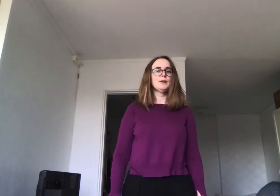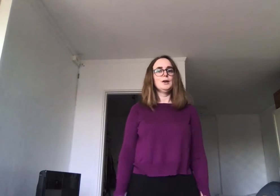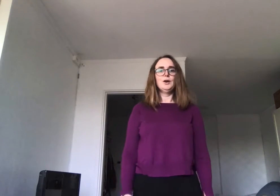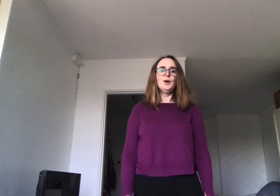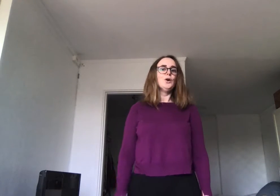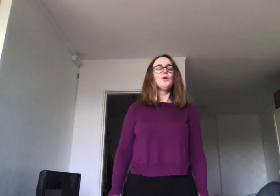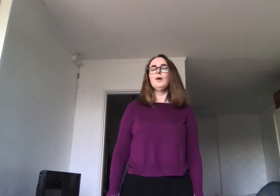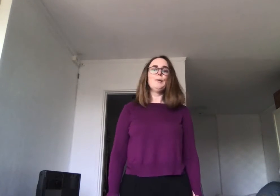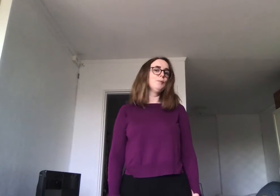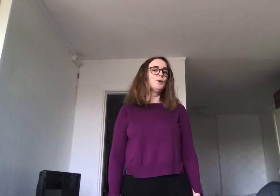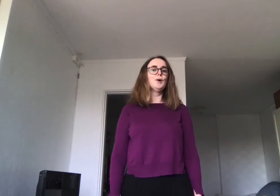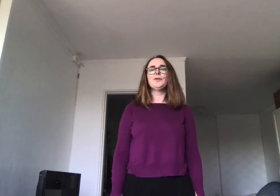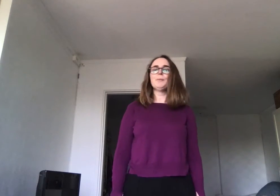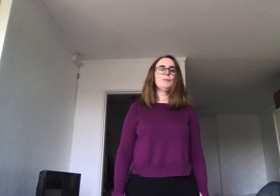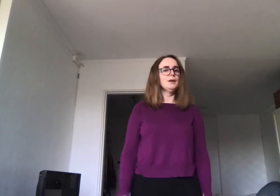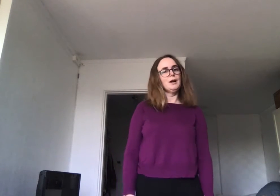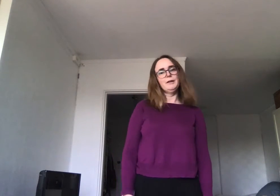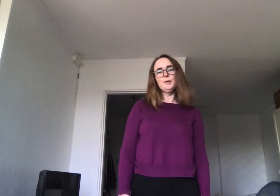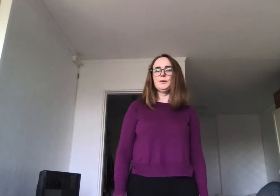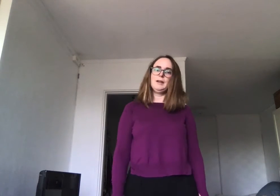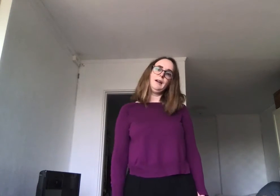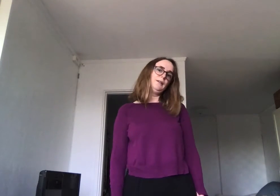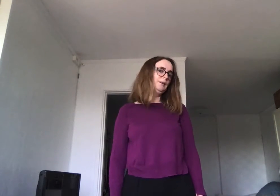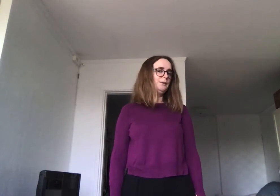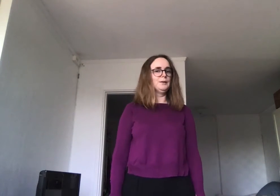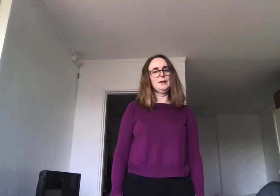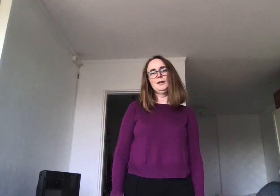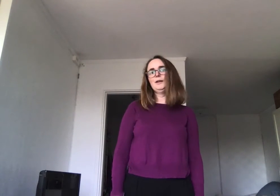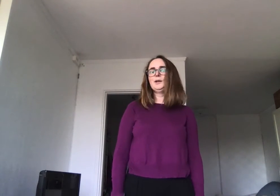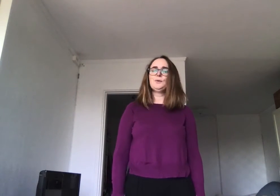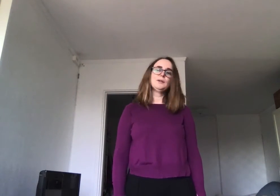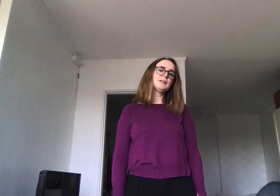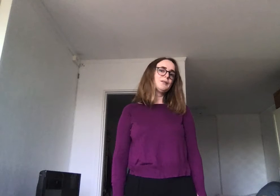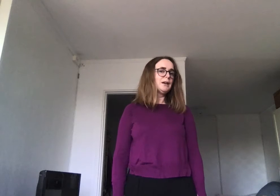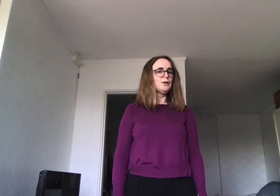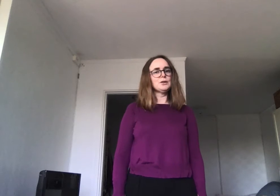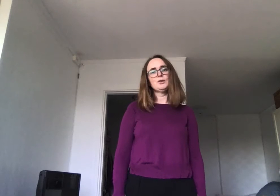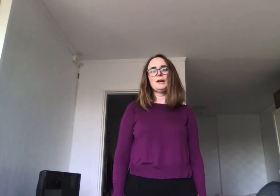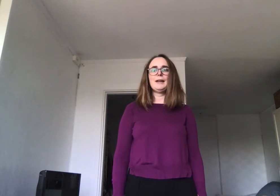Og på toppen har vi hodet. Hodet skal være løst og ledig.